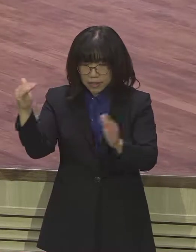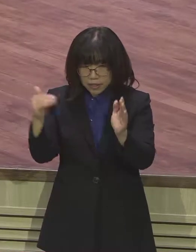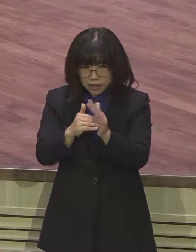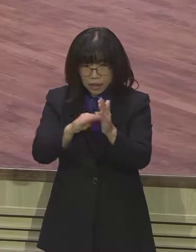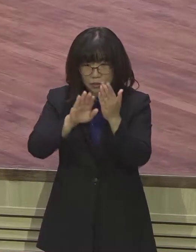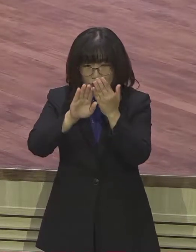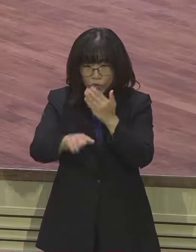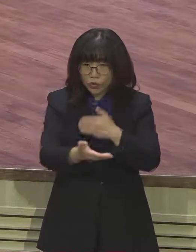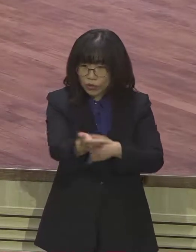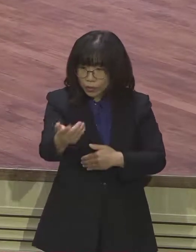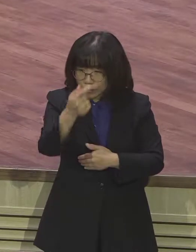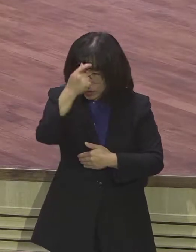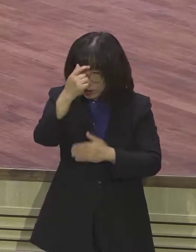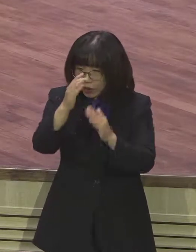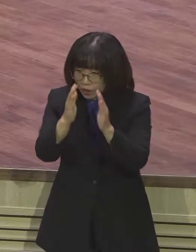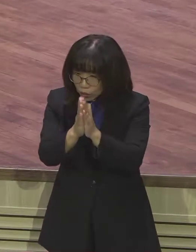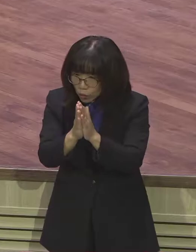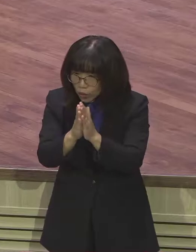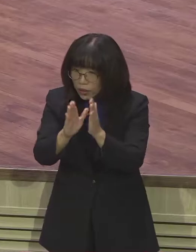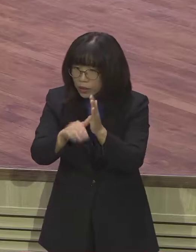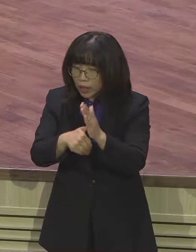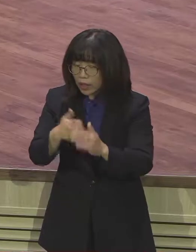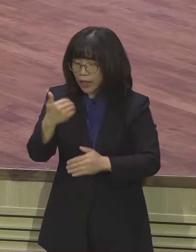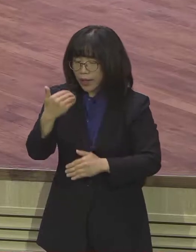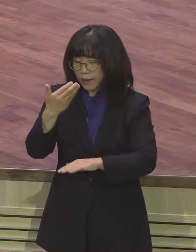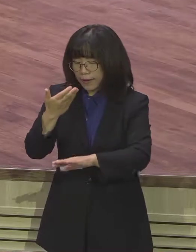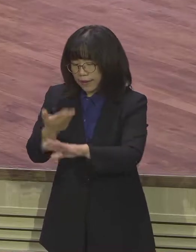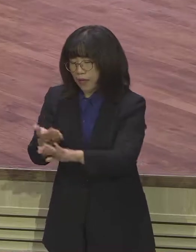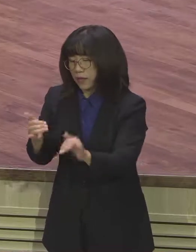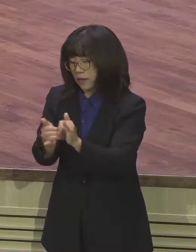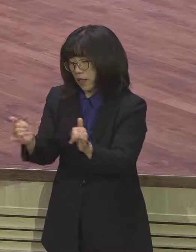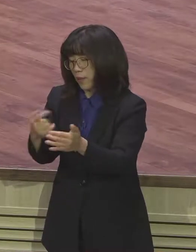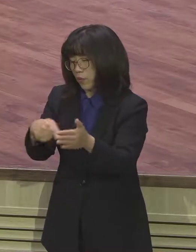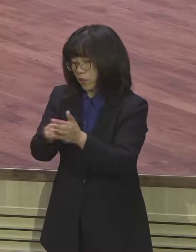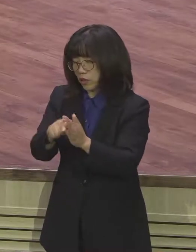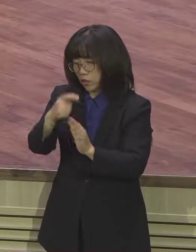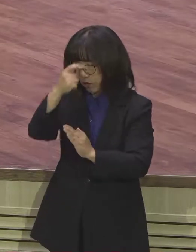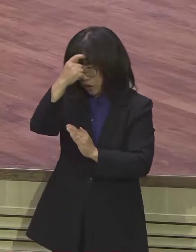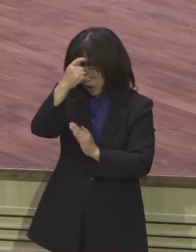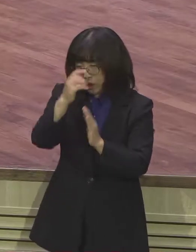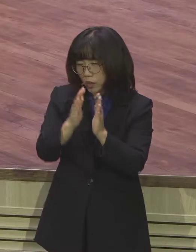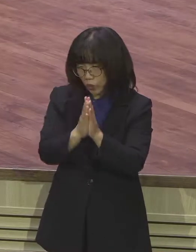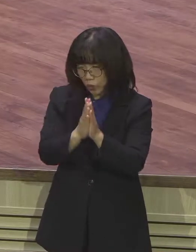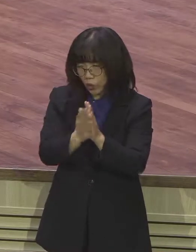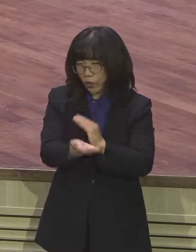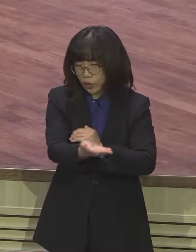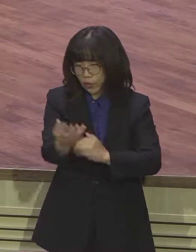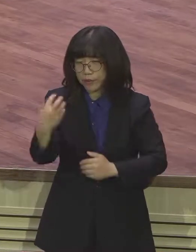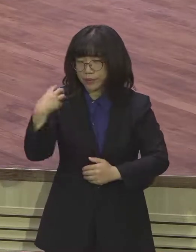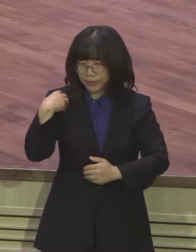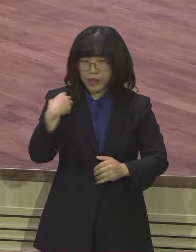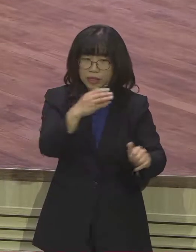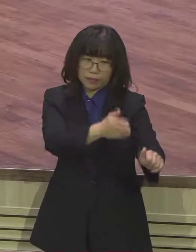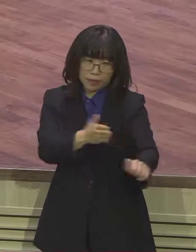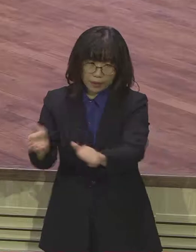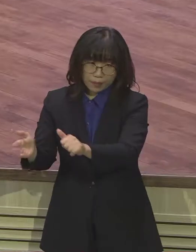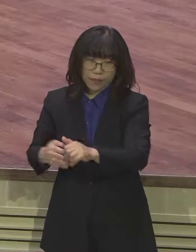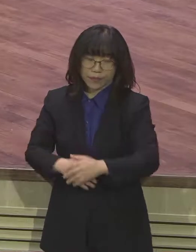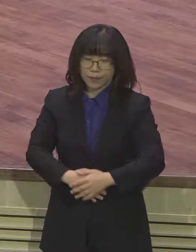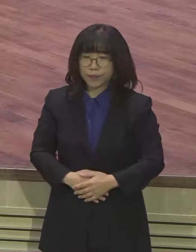아모스 선지자처럼 이 중보자적인 사명을 갖고 오늘 함께 집중 기도 속으로 들어가시기를 바랍니다 원낸